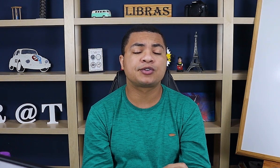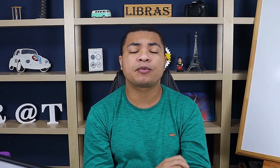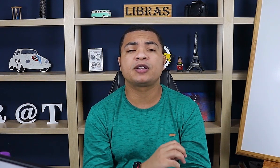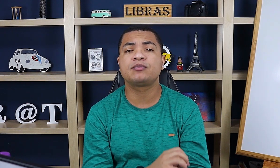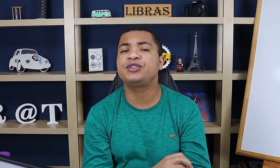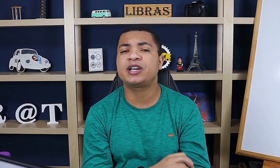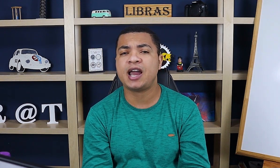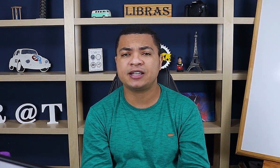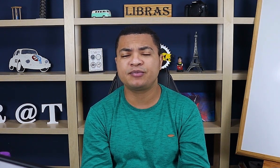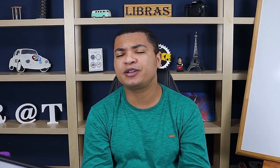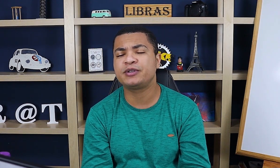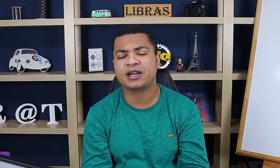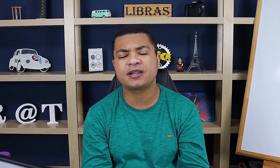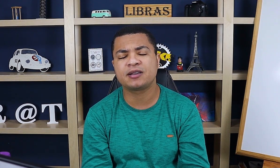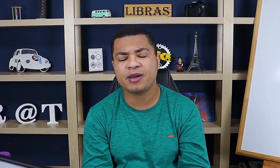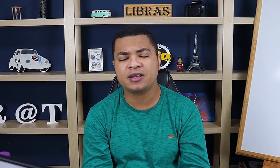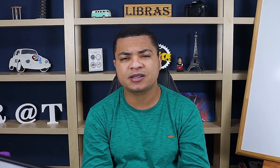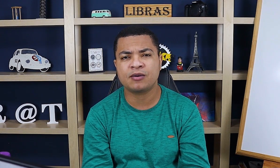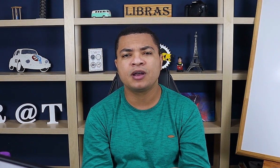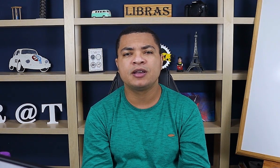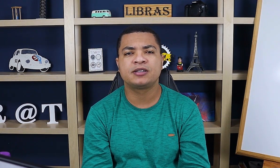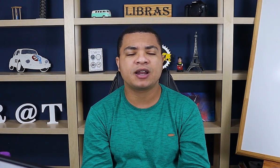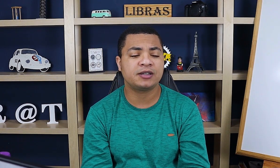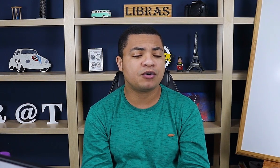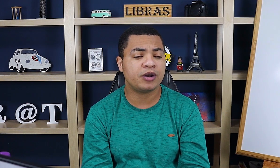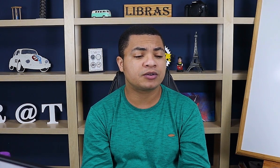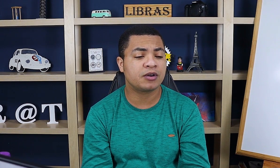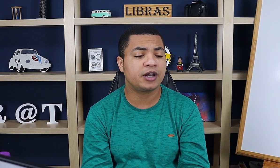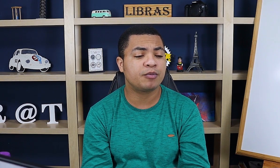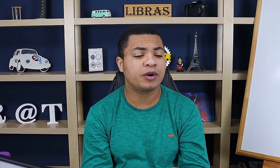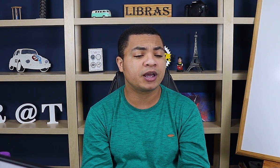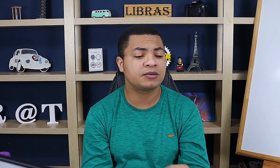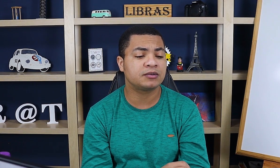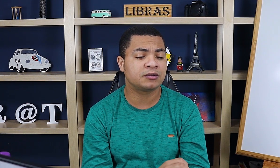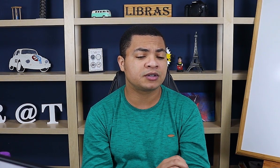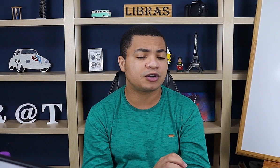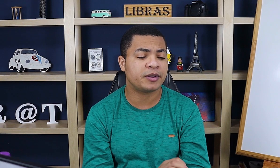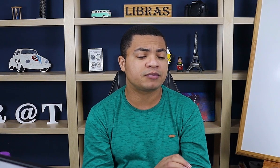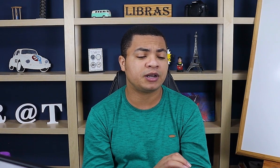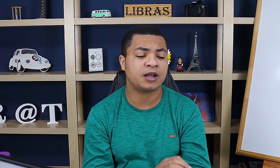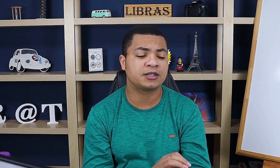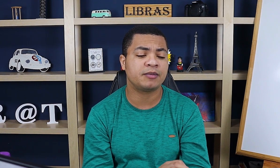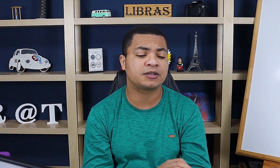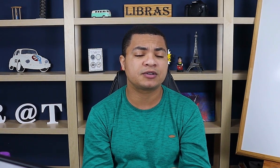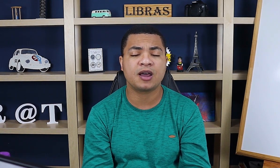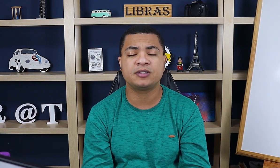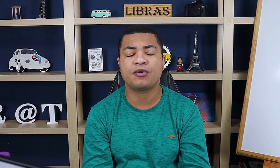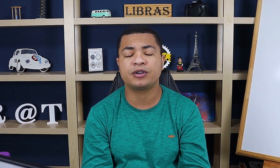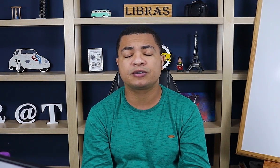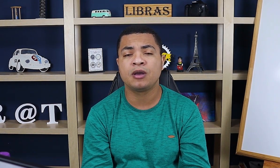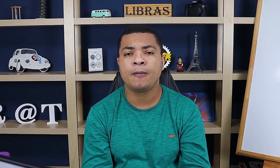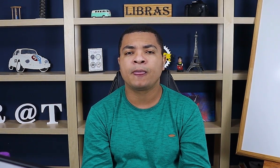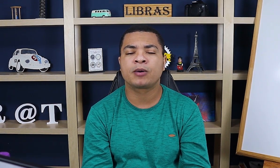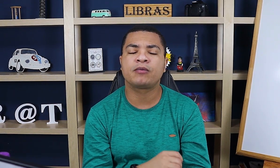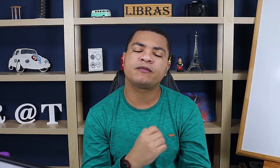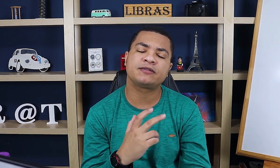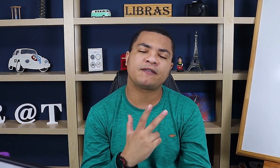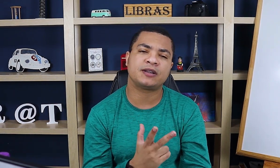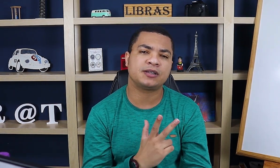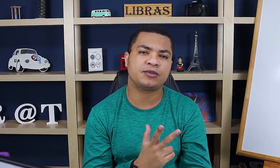instrumentos musicais. Instrumentos musicais também são sinais iônicos. Rodrigo, por que os instrumentos musicais também são sinais iônicos? Porque quando você vai fazer um